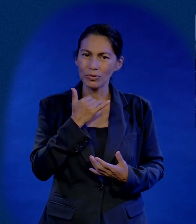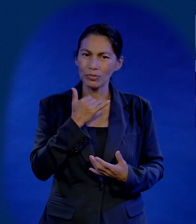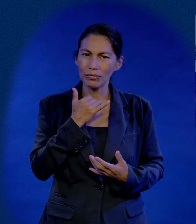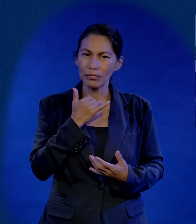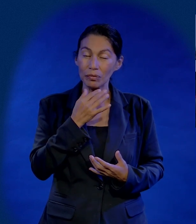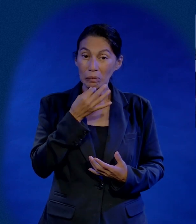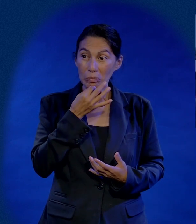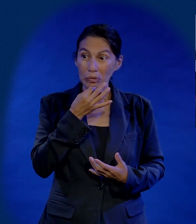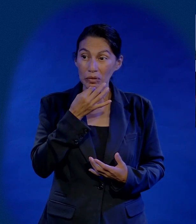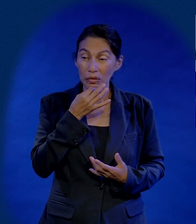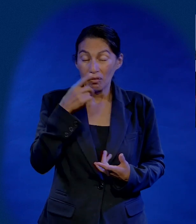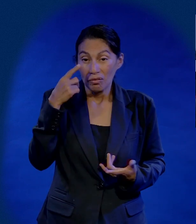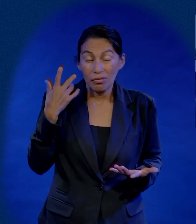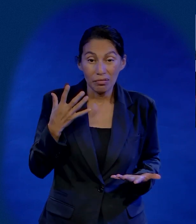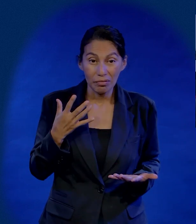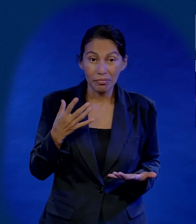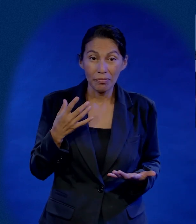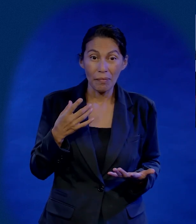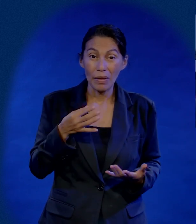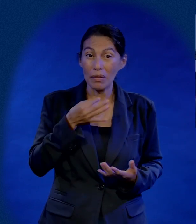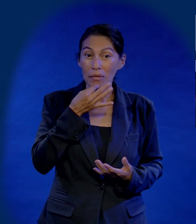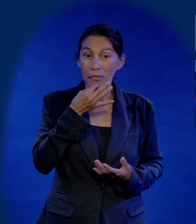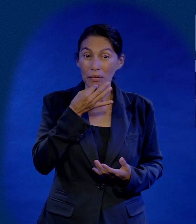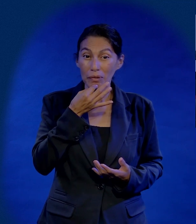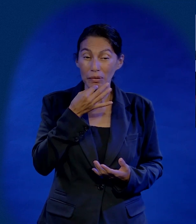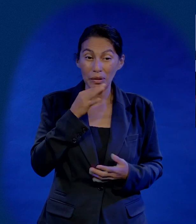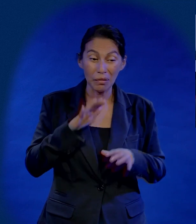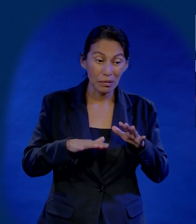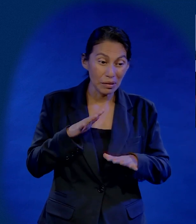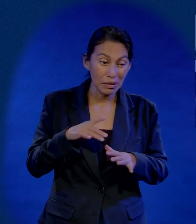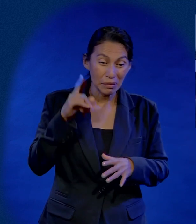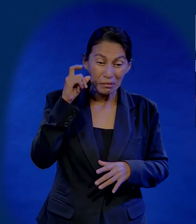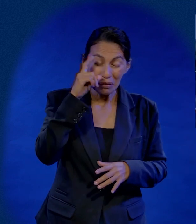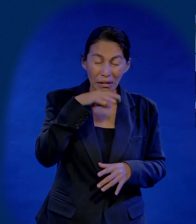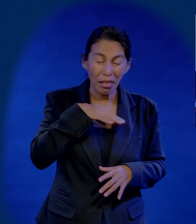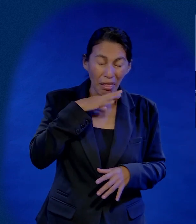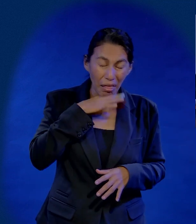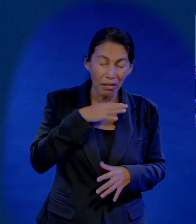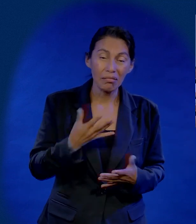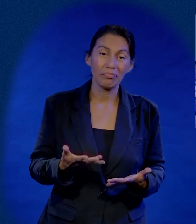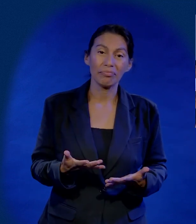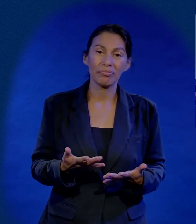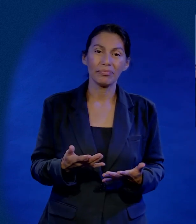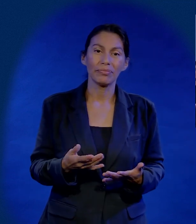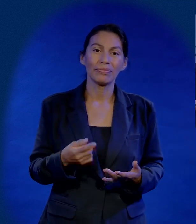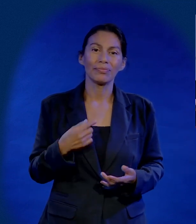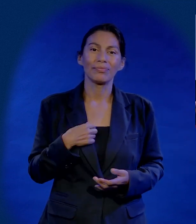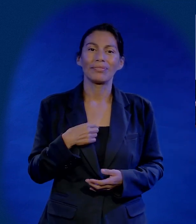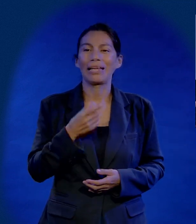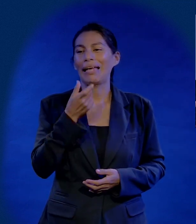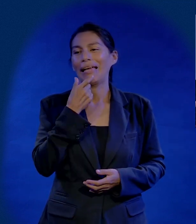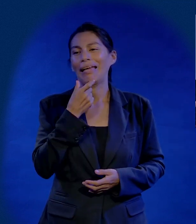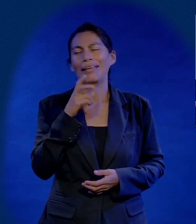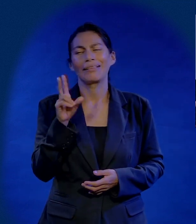cometido un error muy grande en mi vida, en un momento casual. Por eso digo que los momentos eternos a veces pasan desapercibidos.